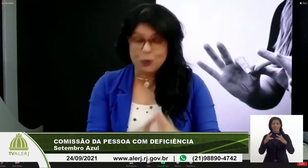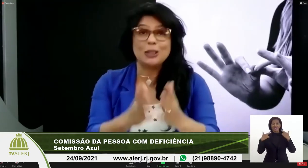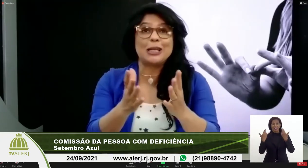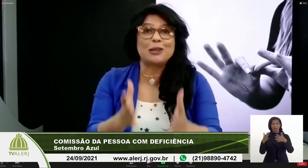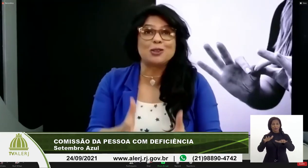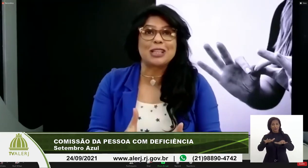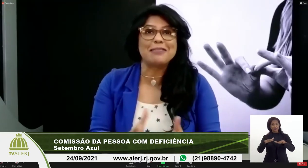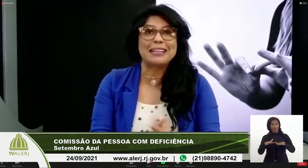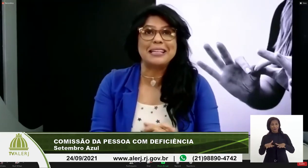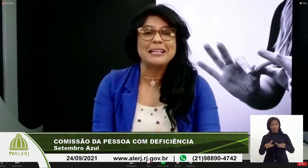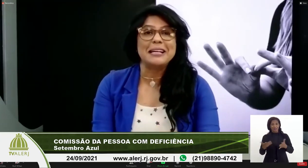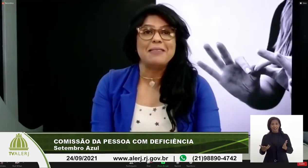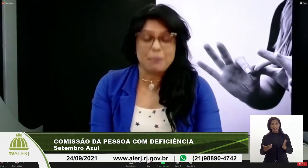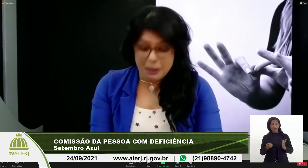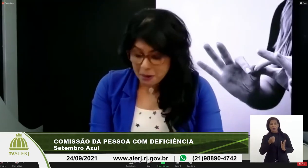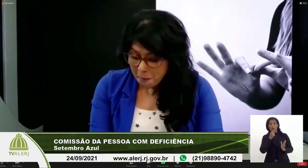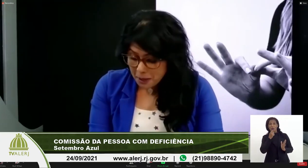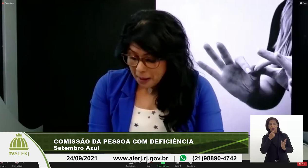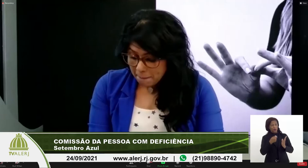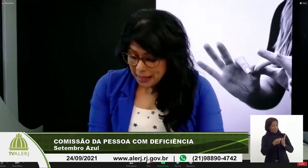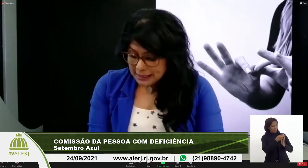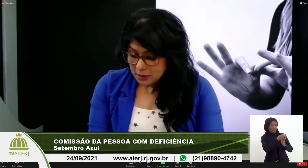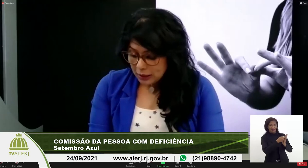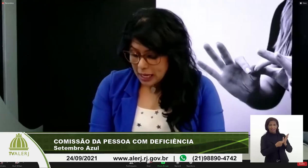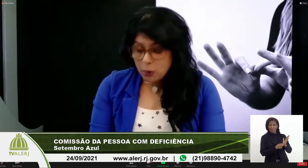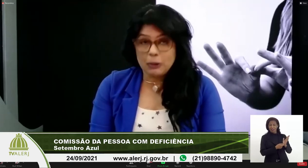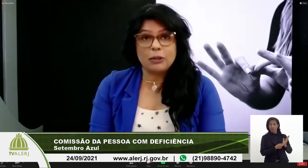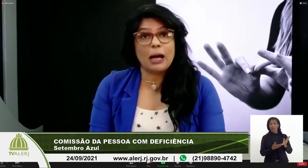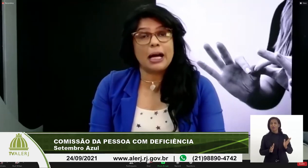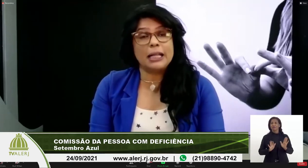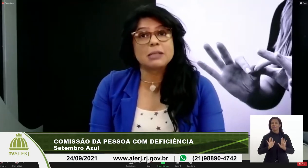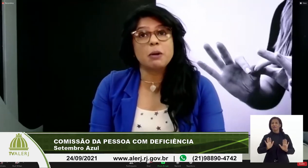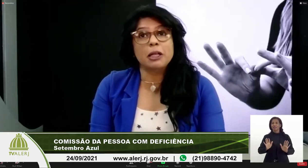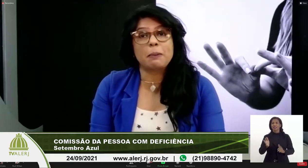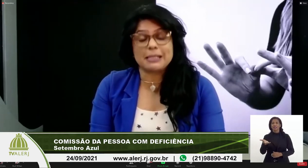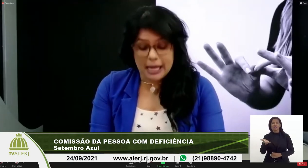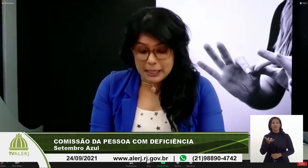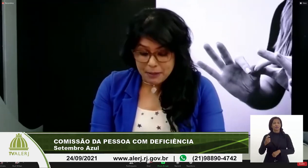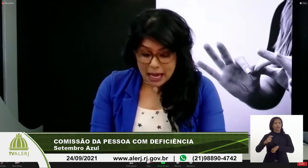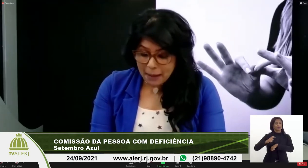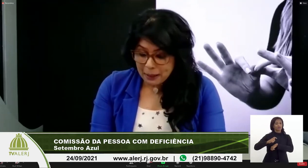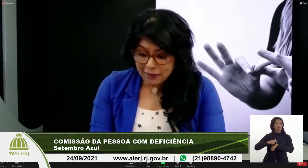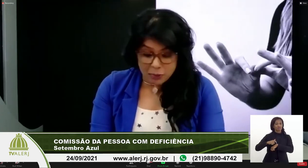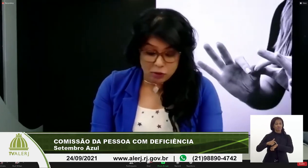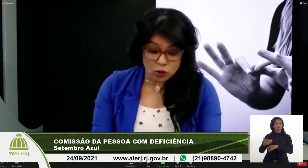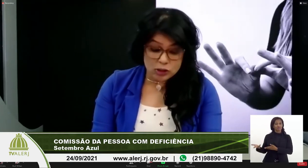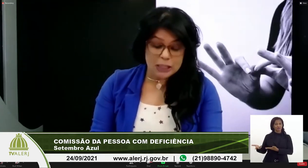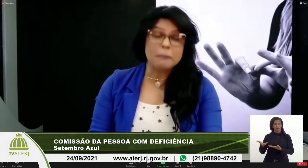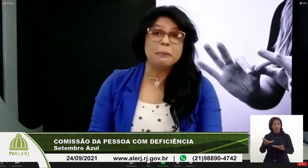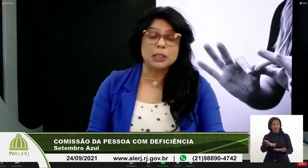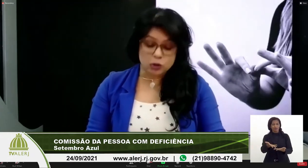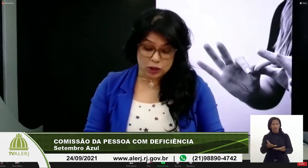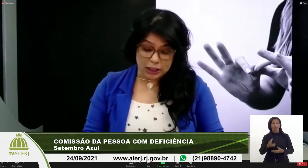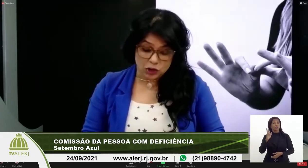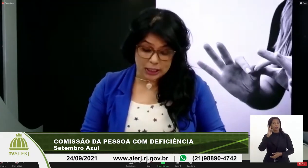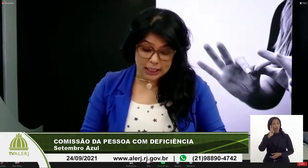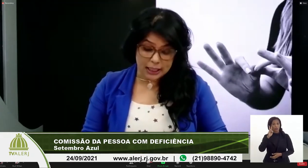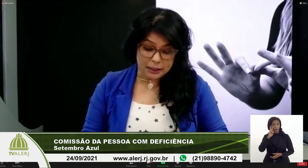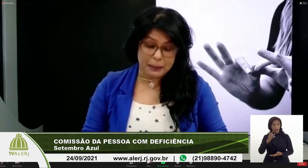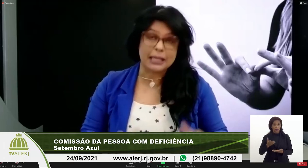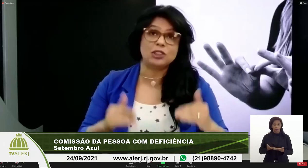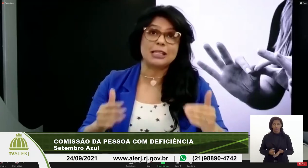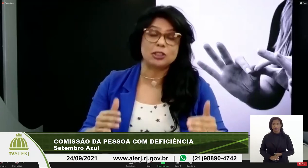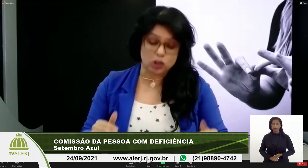pública então o roteiro não estava aqui na minha mão mas eu quero nesse momento passar aí a palavra para o senhor só lembrando gente